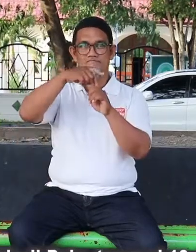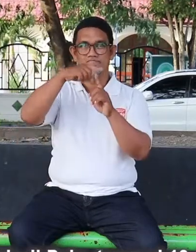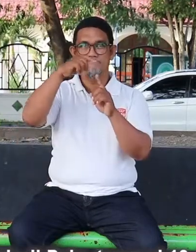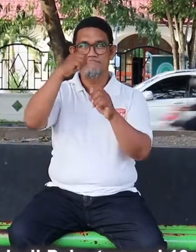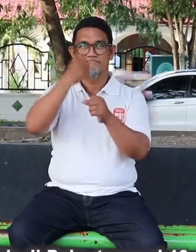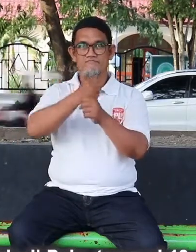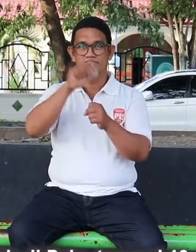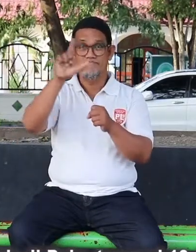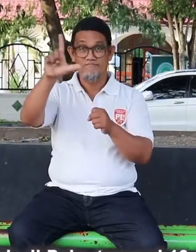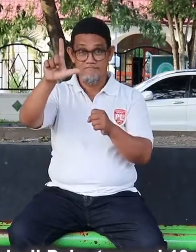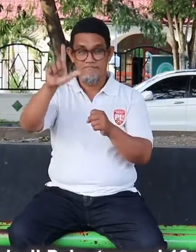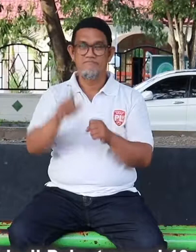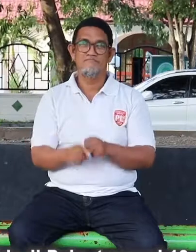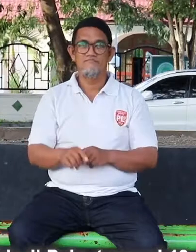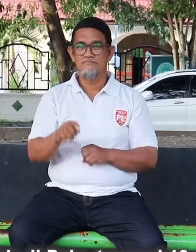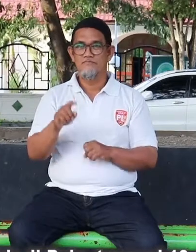1970.